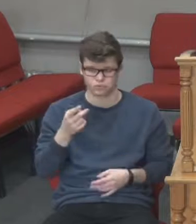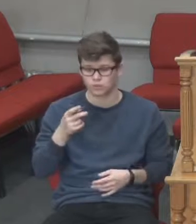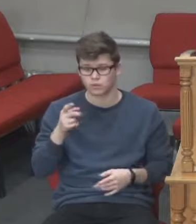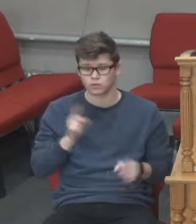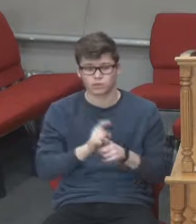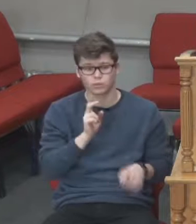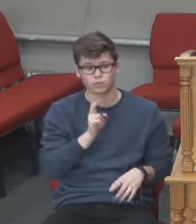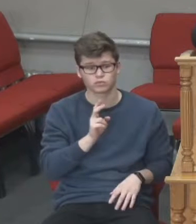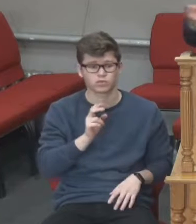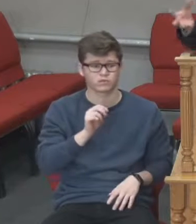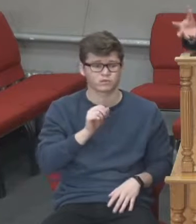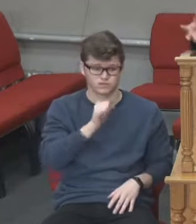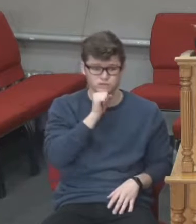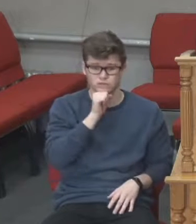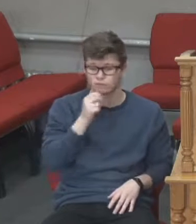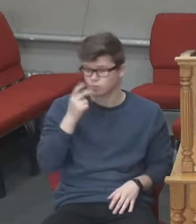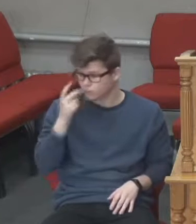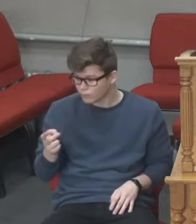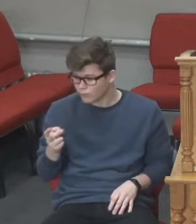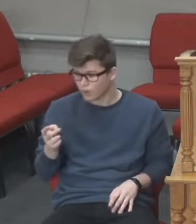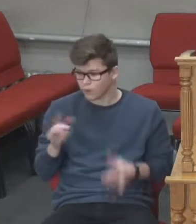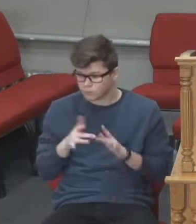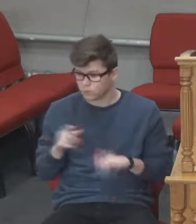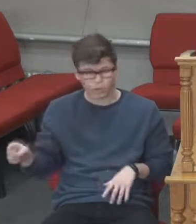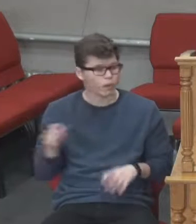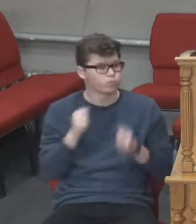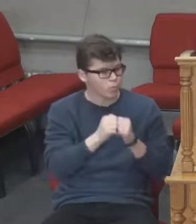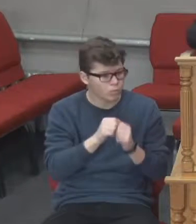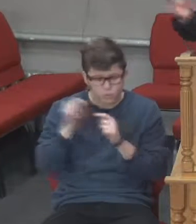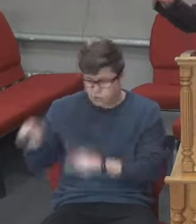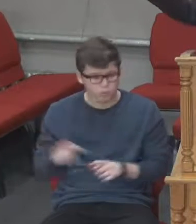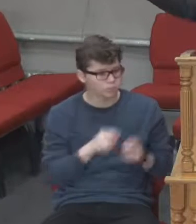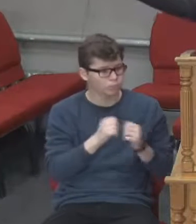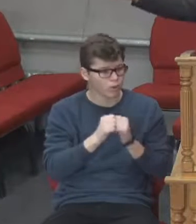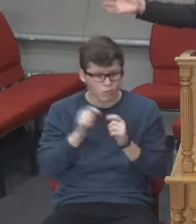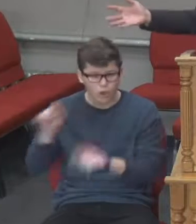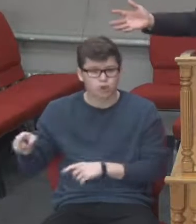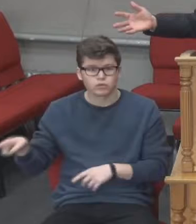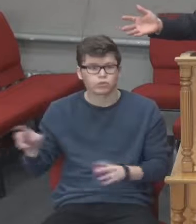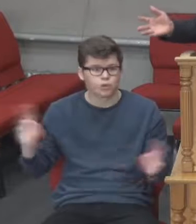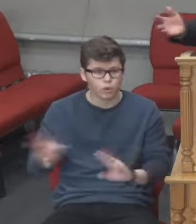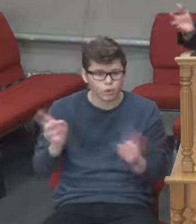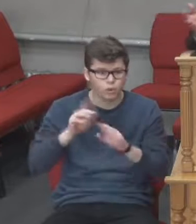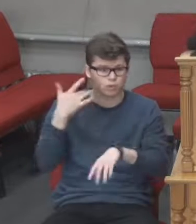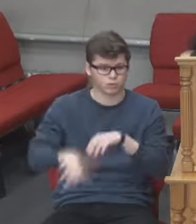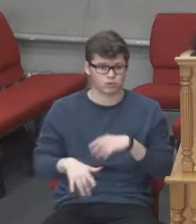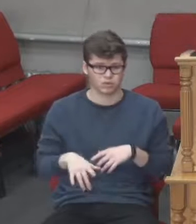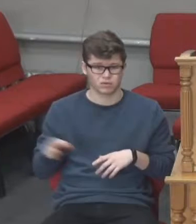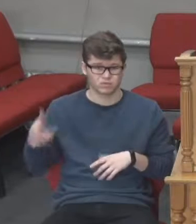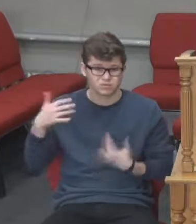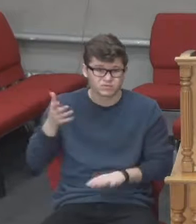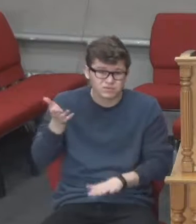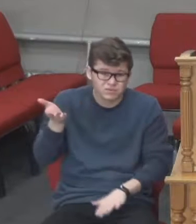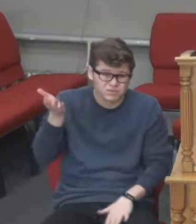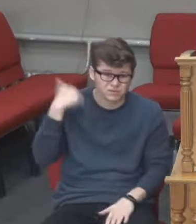вони беруть ось ці молитви і поширюють їх. брати і сестри, помоліться, там людей палять вже на кострах. А ті події